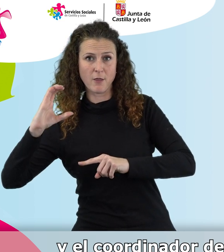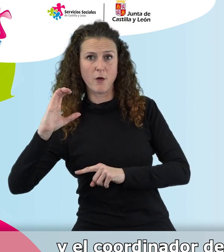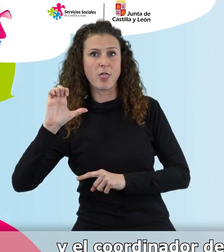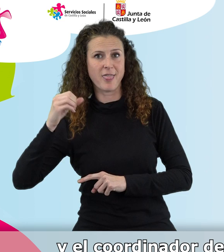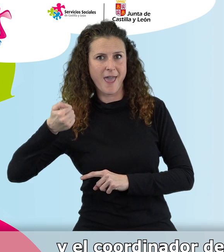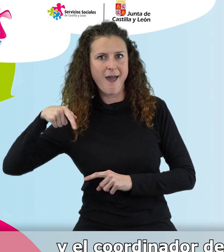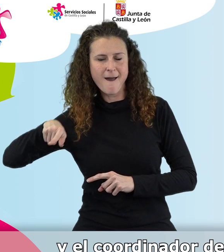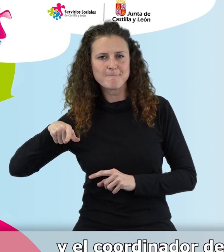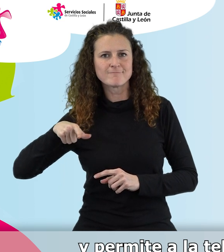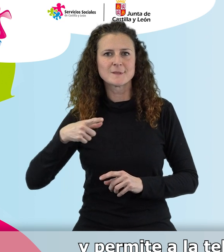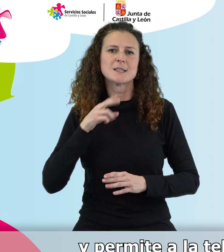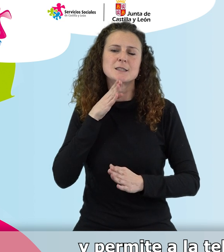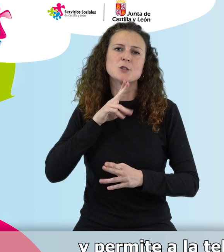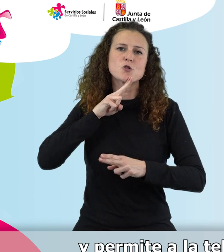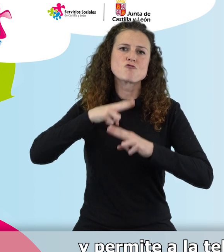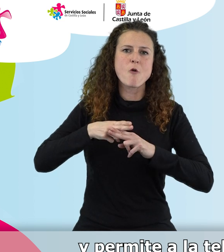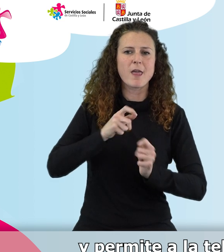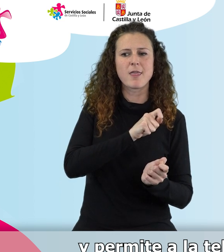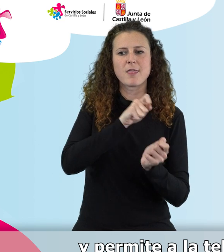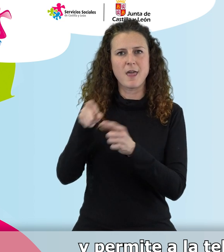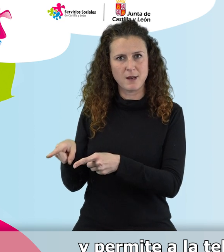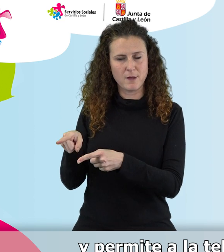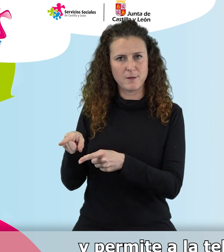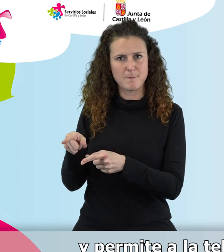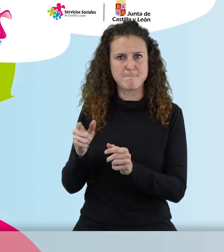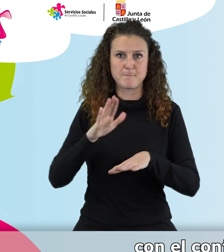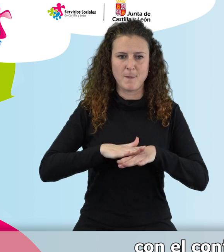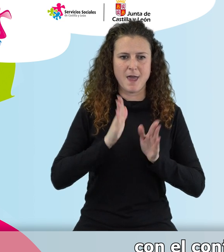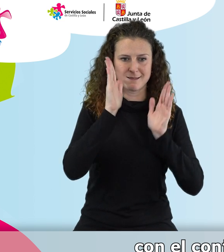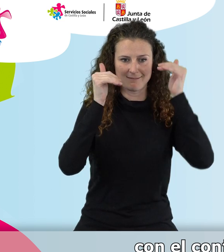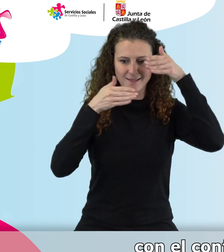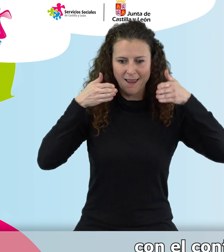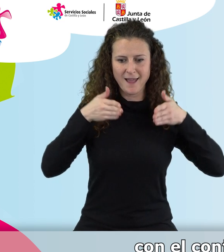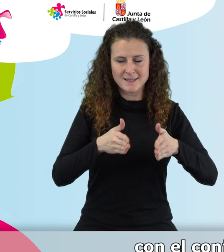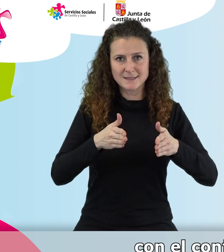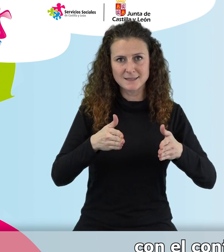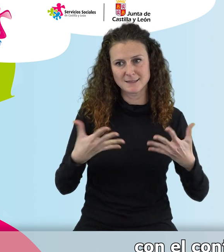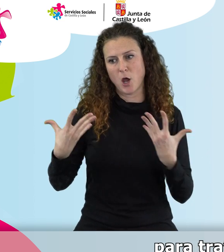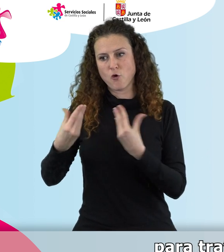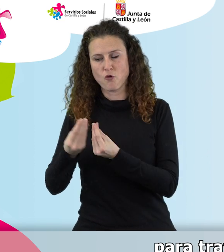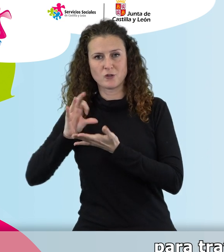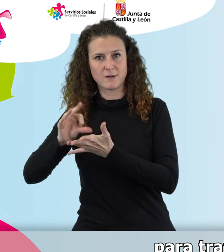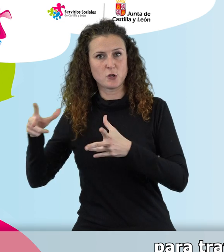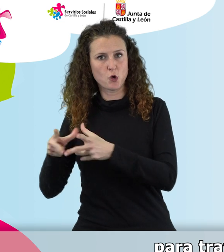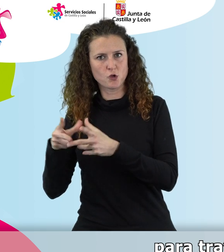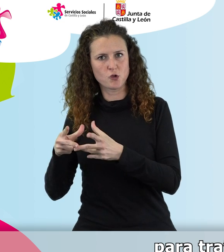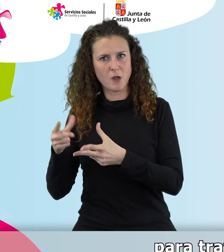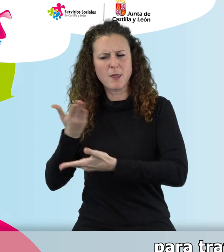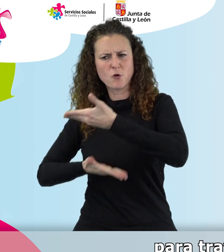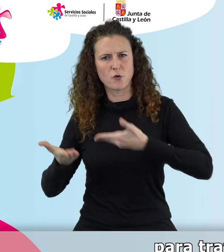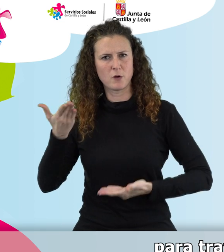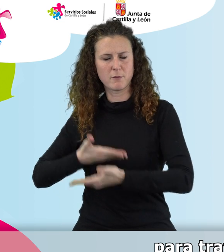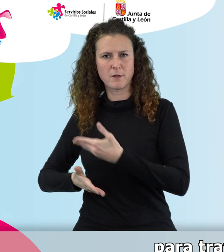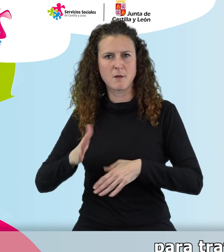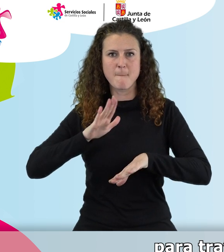la llamamos derivación y permite a la teleasistencia estar coordinada con el conjunto de los servicios sociales para tratar que la atención